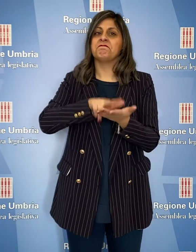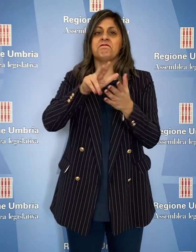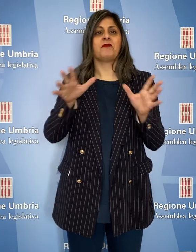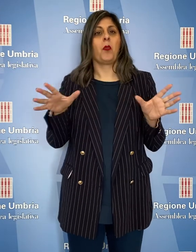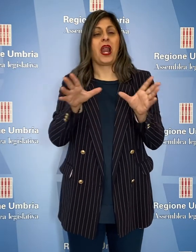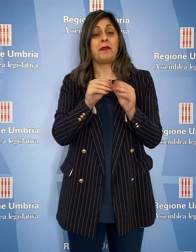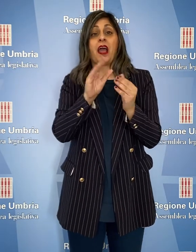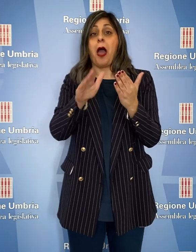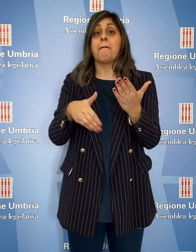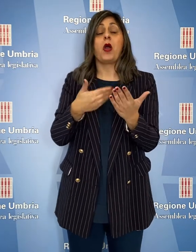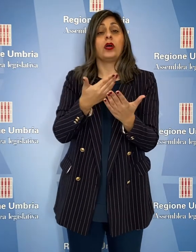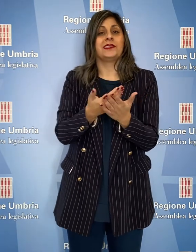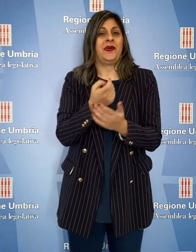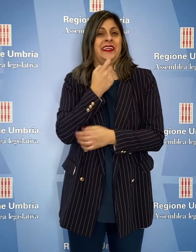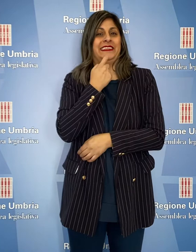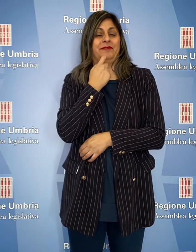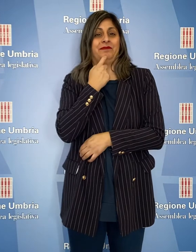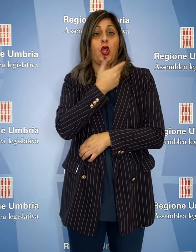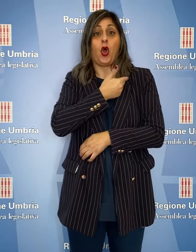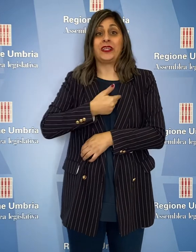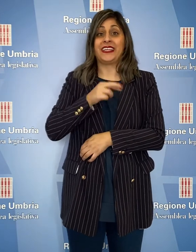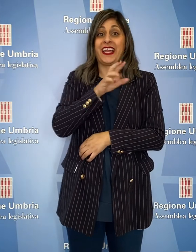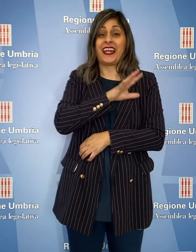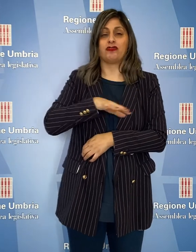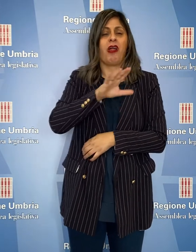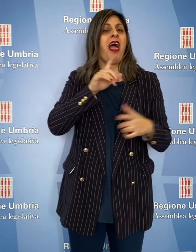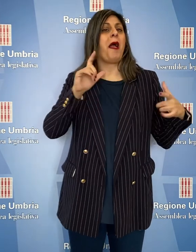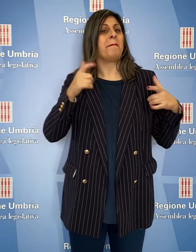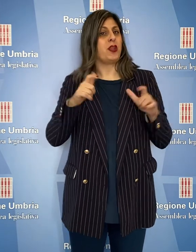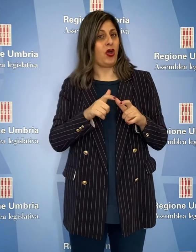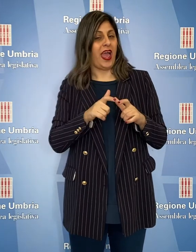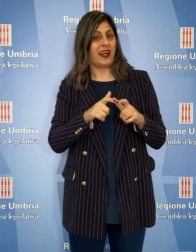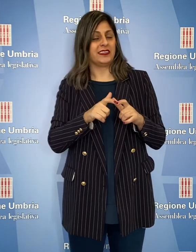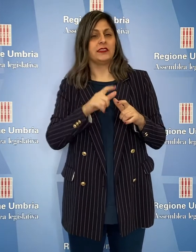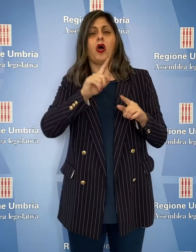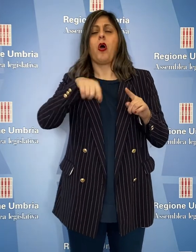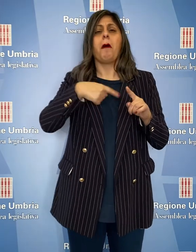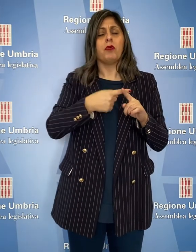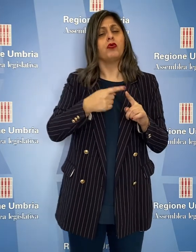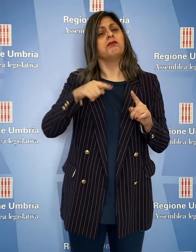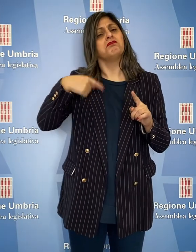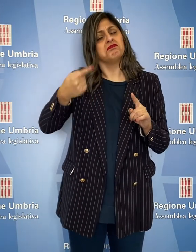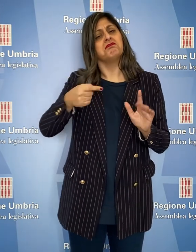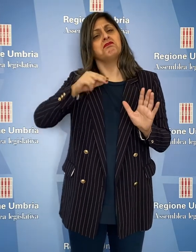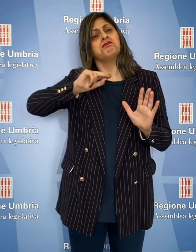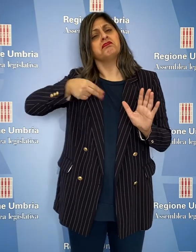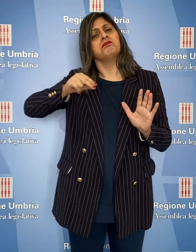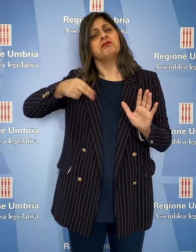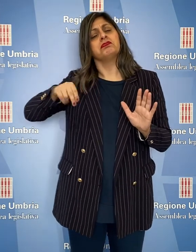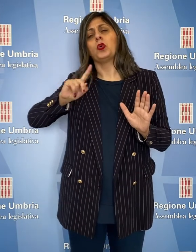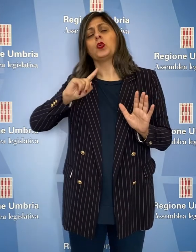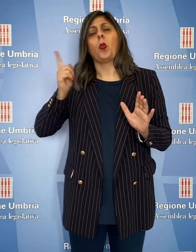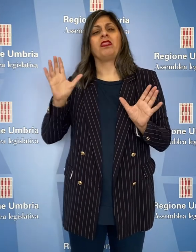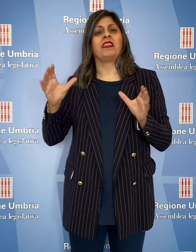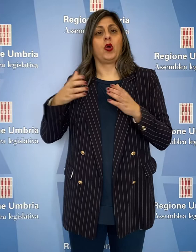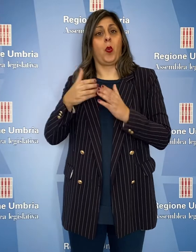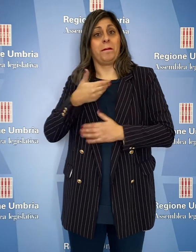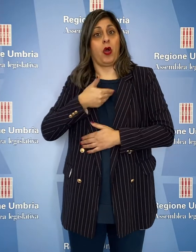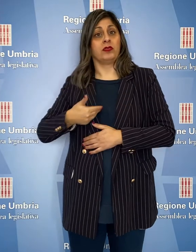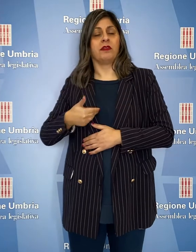Approvata all'unanimità, la mozione presentata dai consiglieri regionali di minoranza è poi sottoscritta